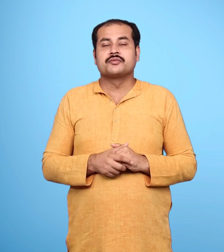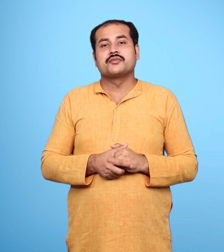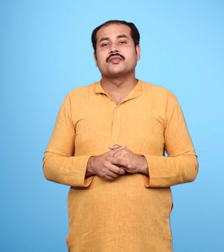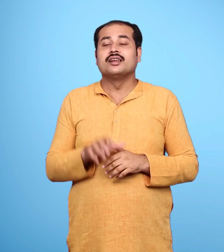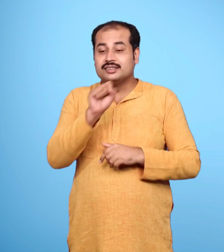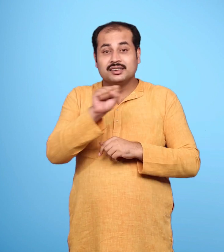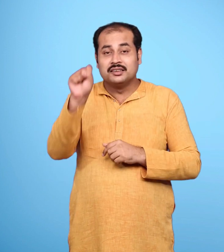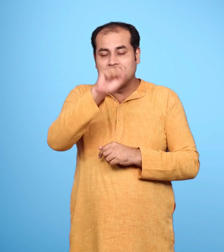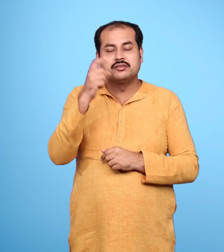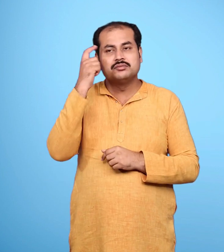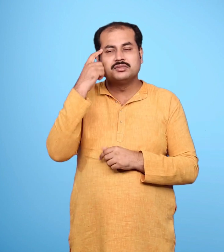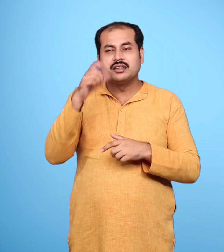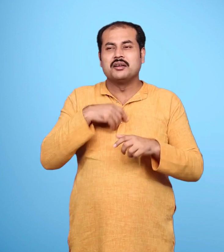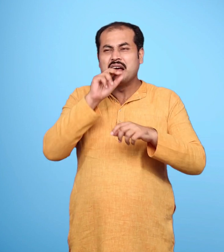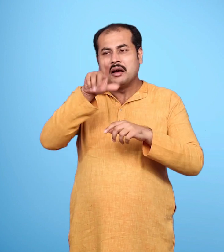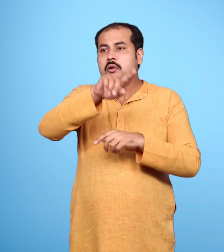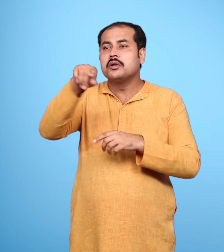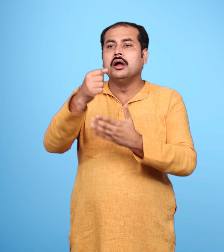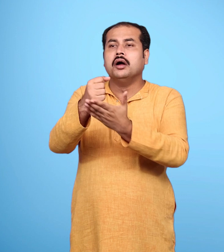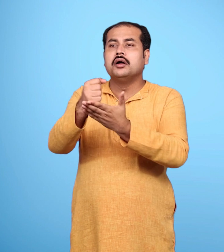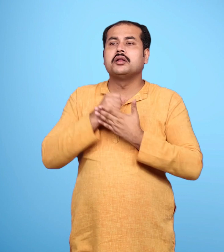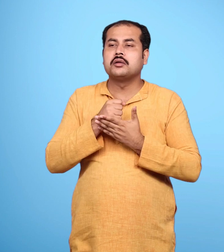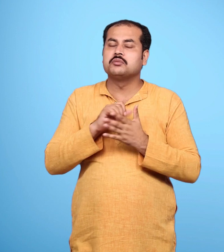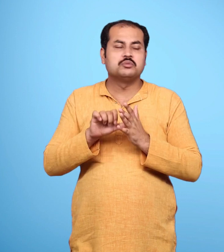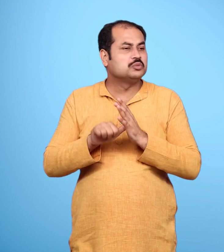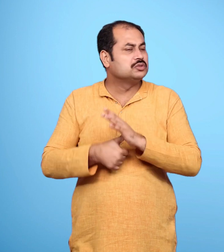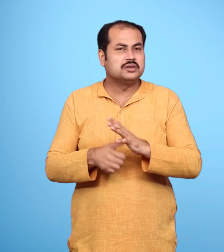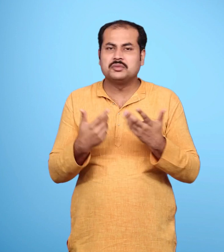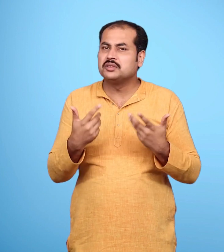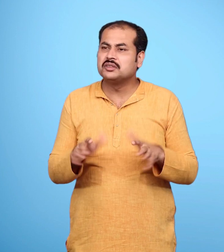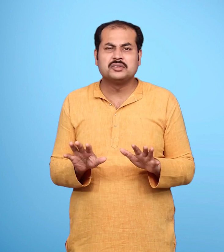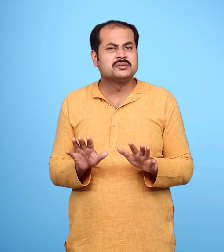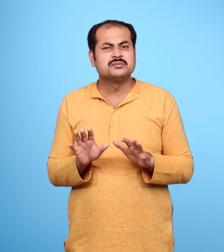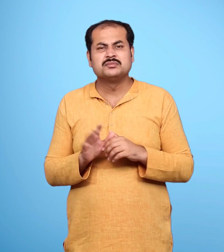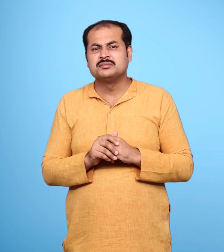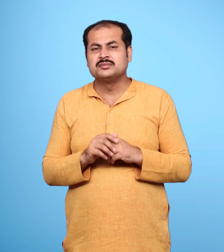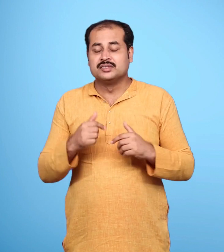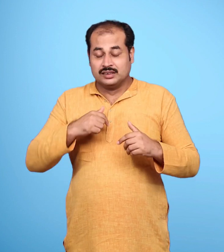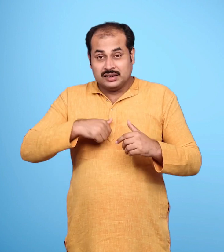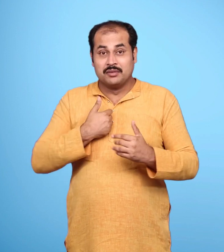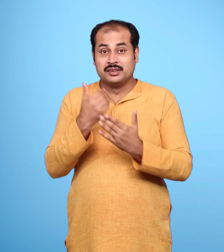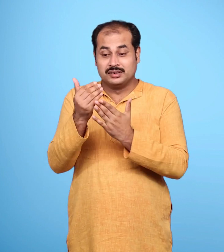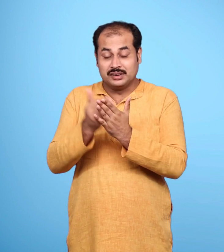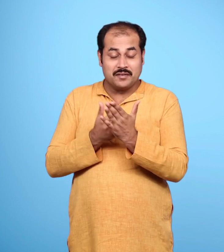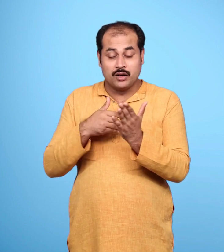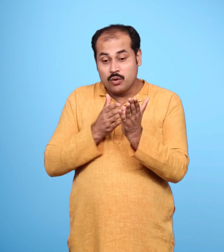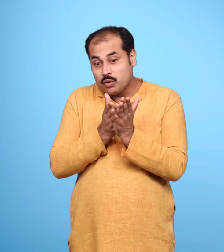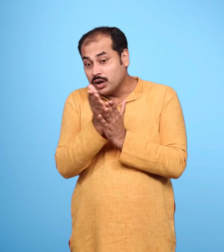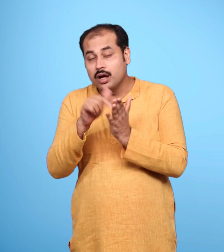सीता को लगा कि अब संभवतह कोई उनकी साहयता नहीं कर पाएगा उनका बचाव केवल एक ही था